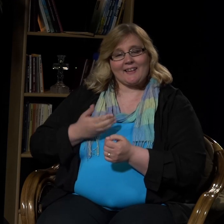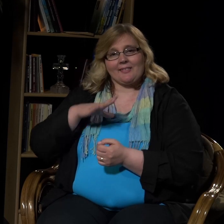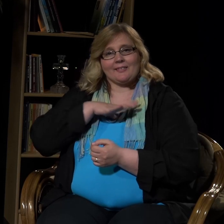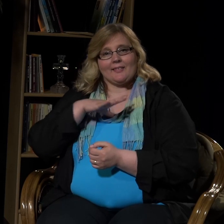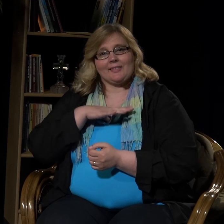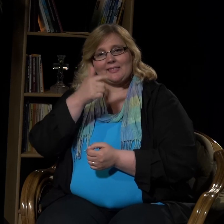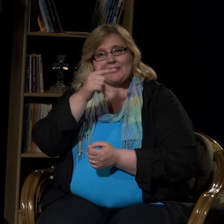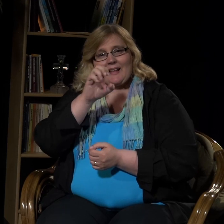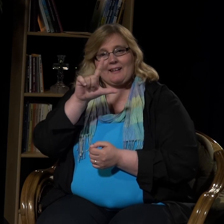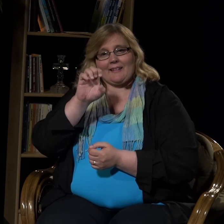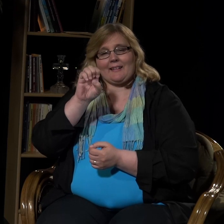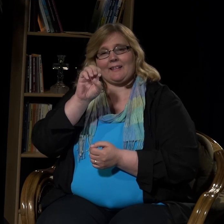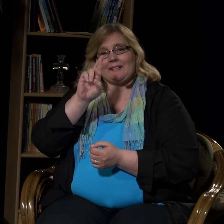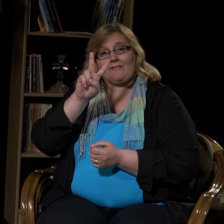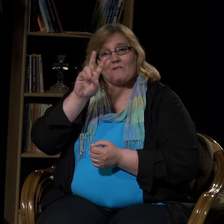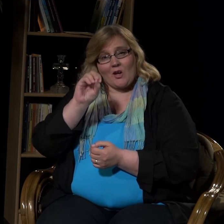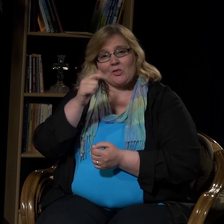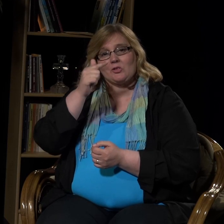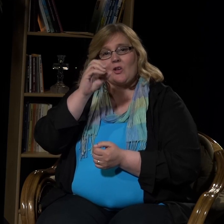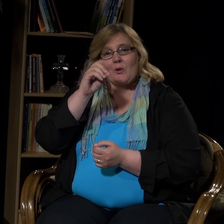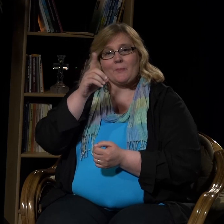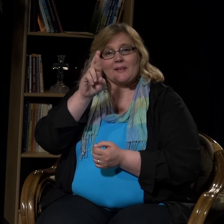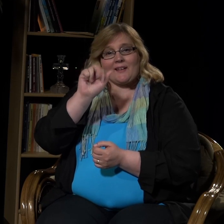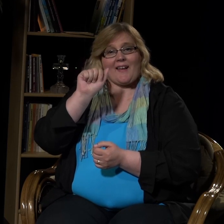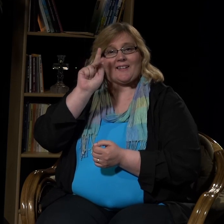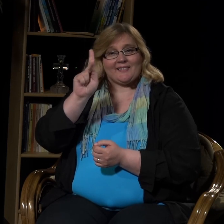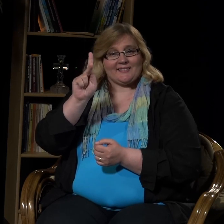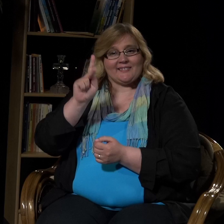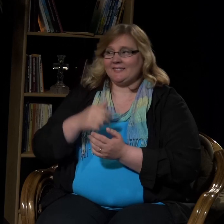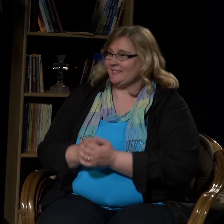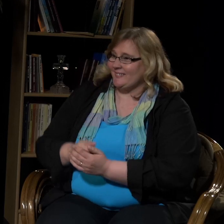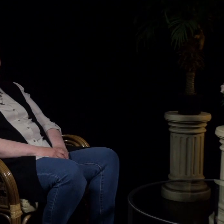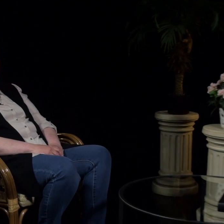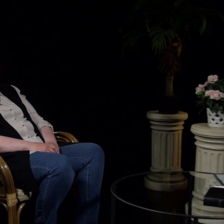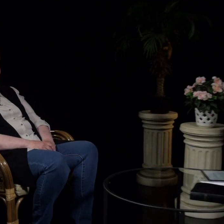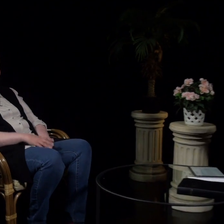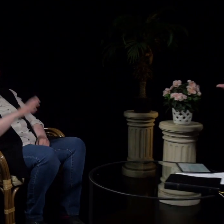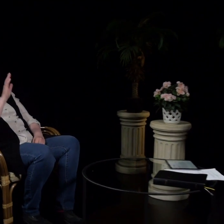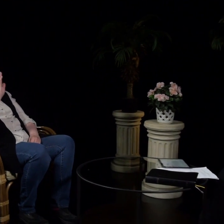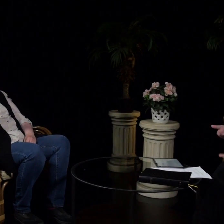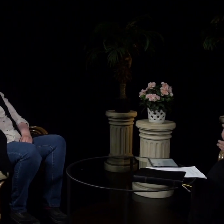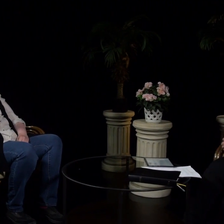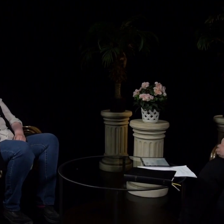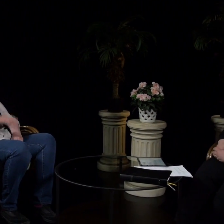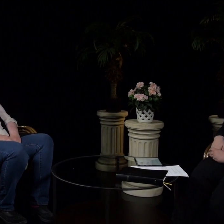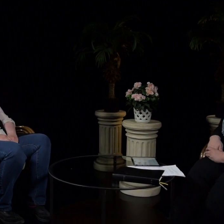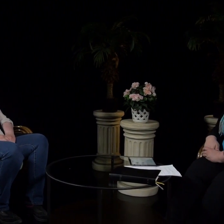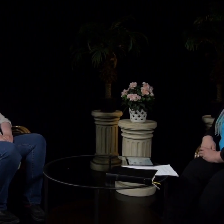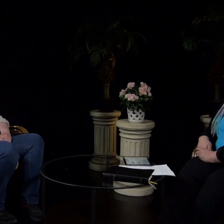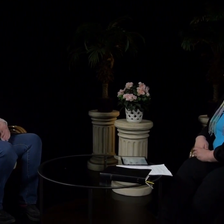Tänään minulla on vieraanani Tellervo Toprak. Hei ja tervetuloa! Hei vaan!